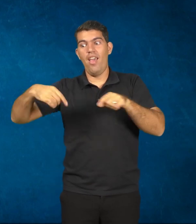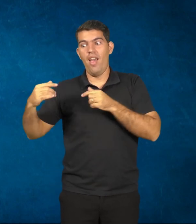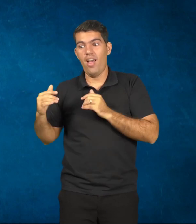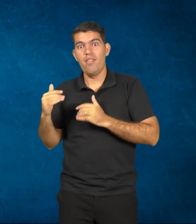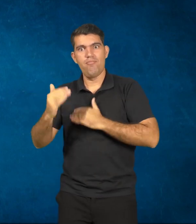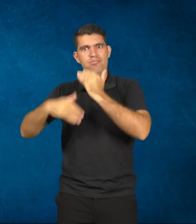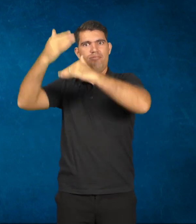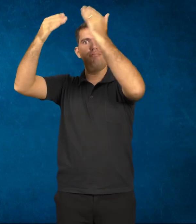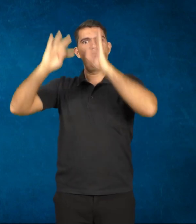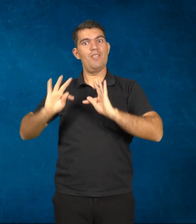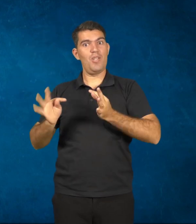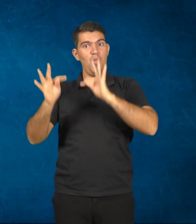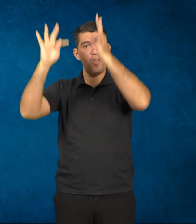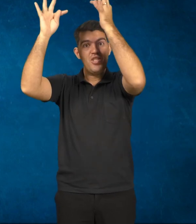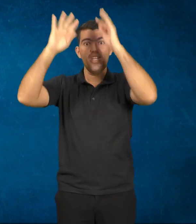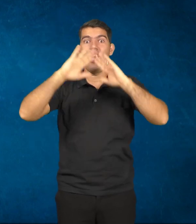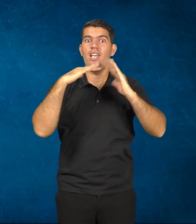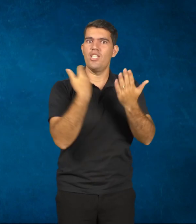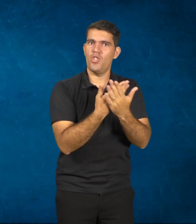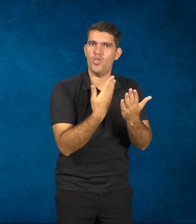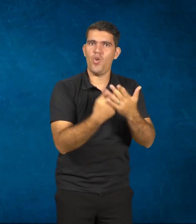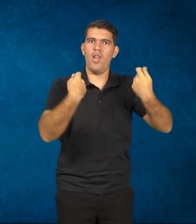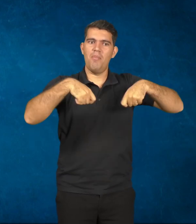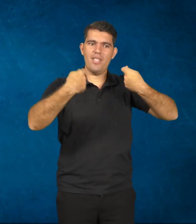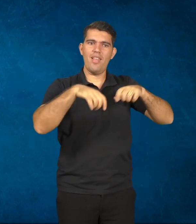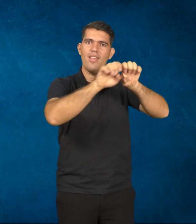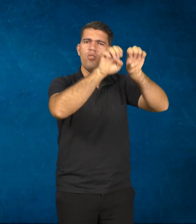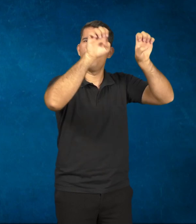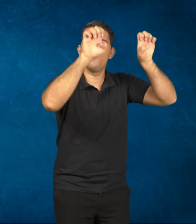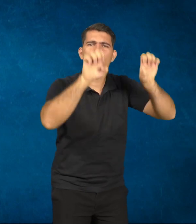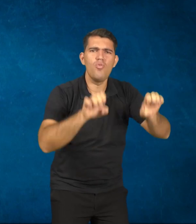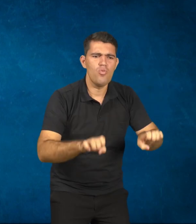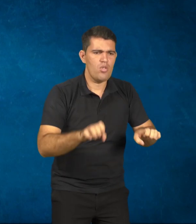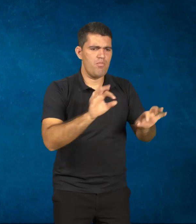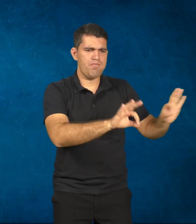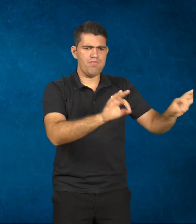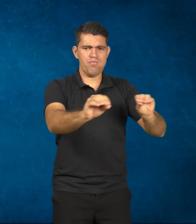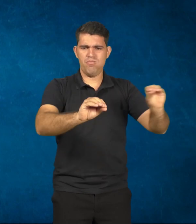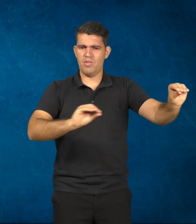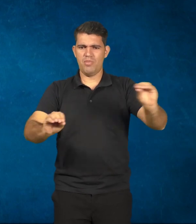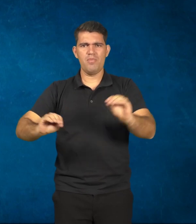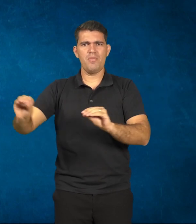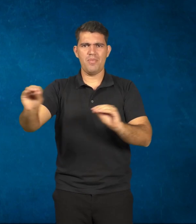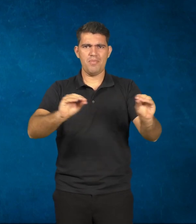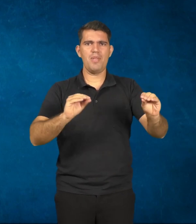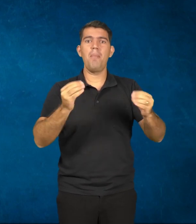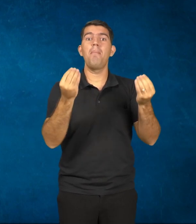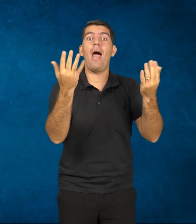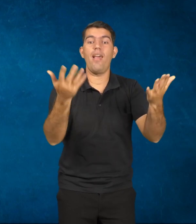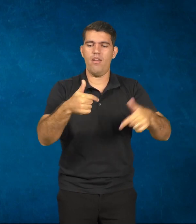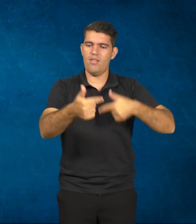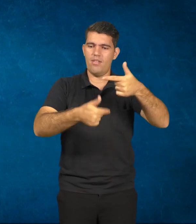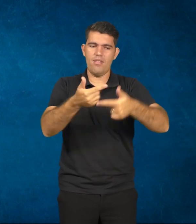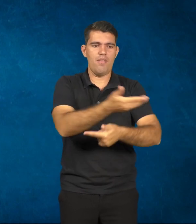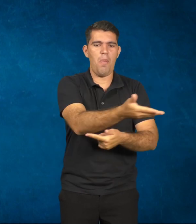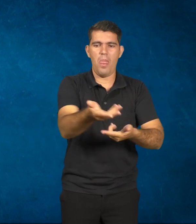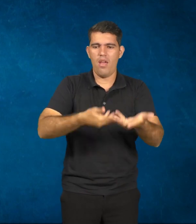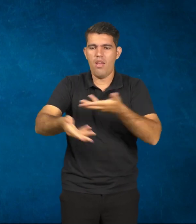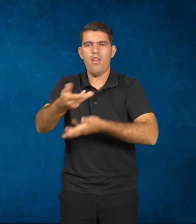equipar as escolas com infraestrutura necessária para fazer esse trabalho. E eu acho que a questão passa por um